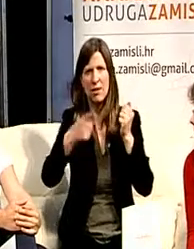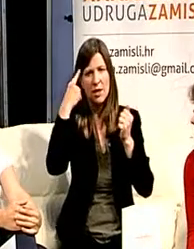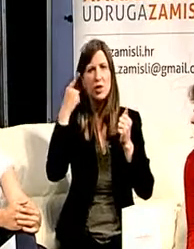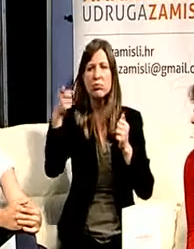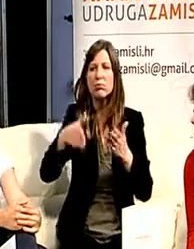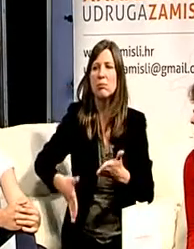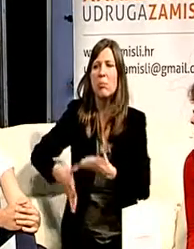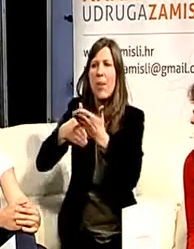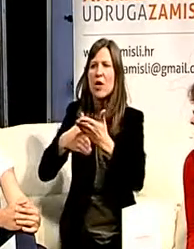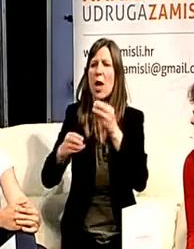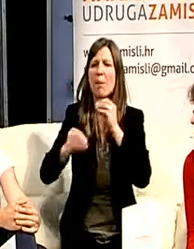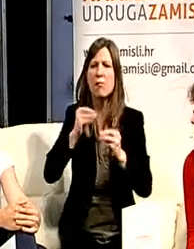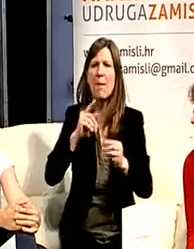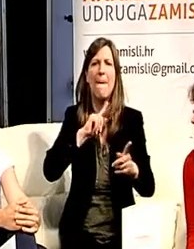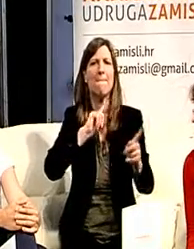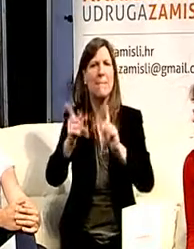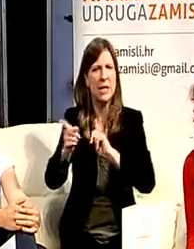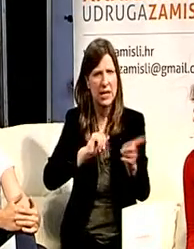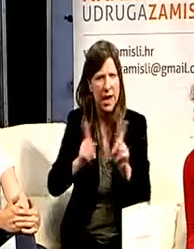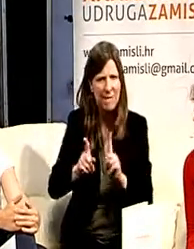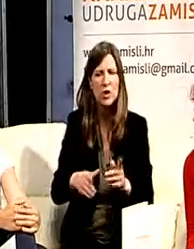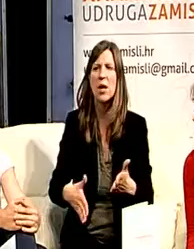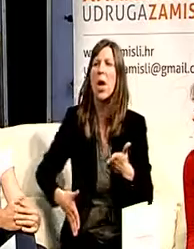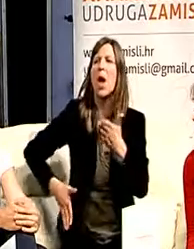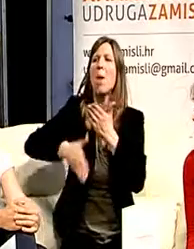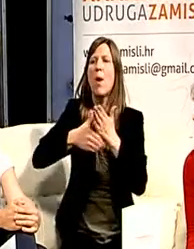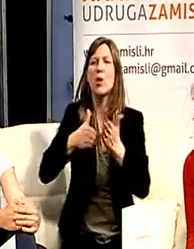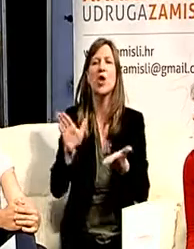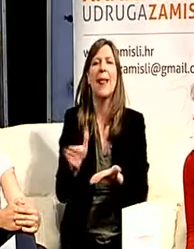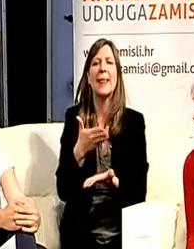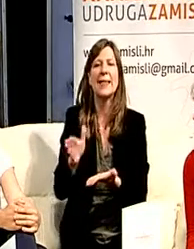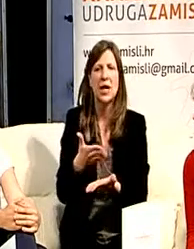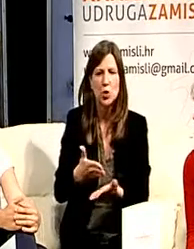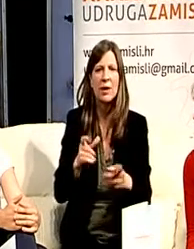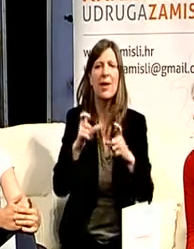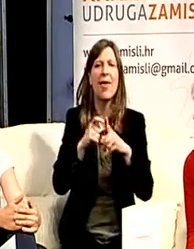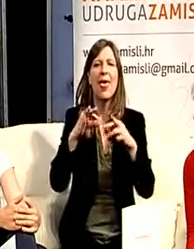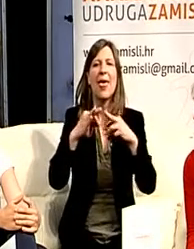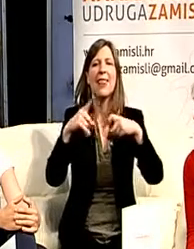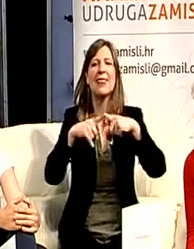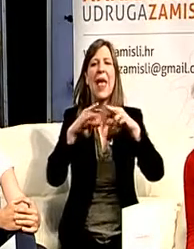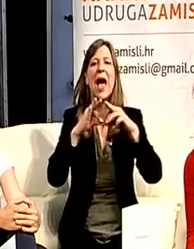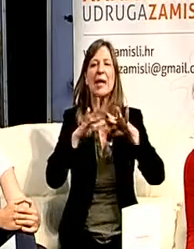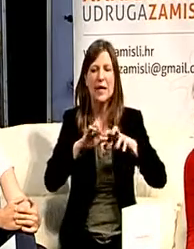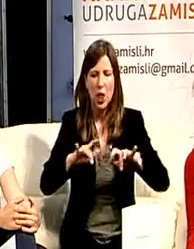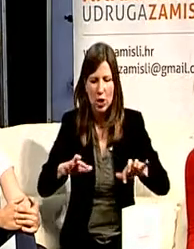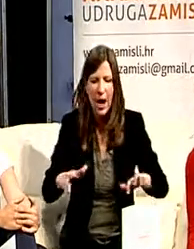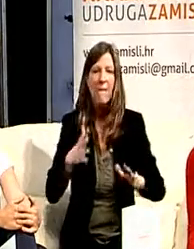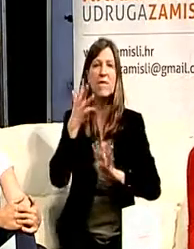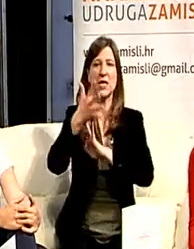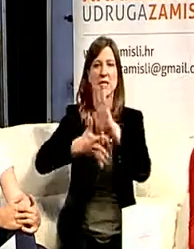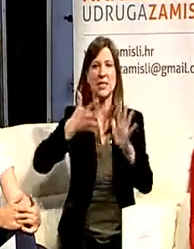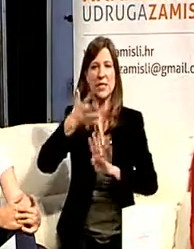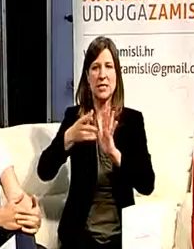problemu u prilagodlju literature, daktilograf za gluhe, da uživo može pratiti predavanje i sve što njegovi